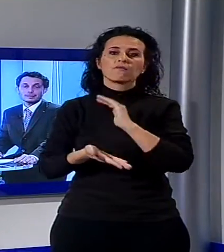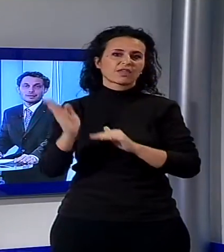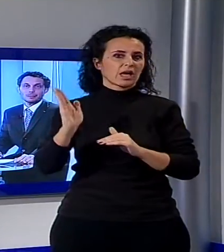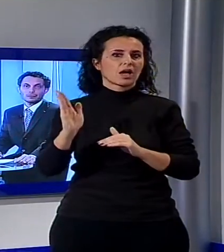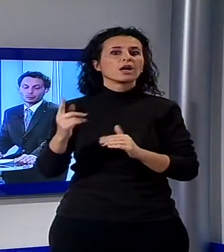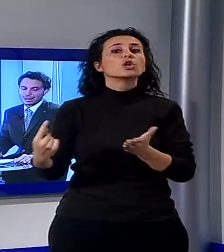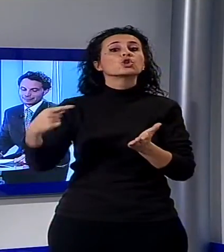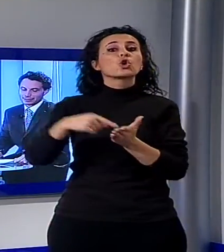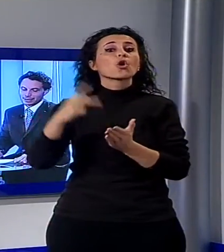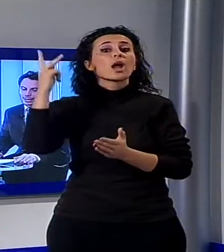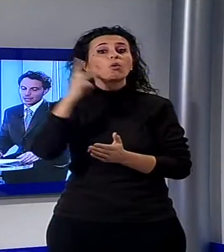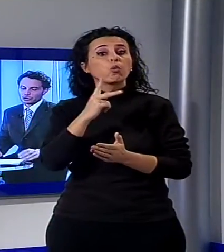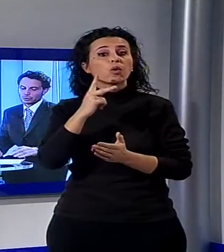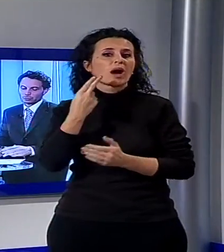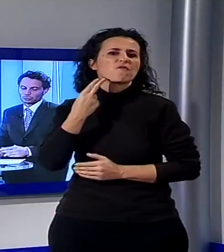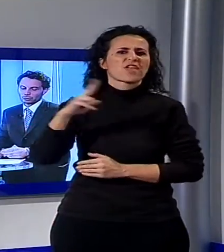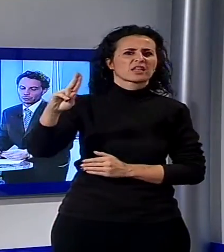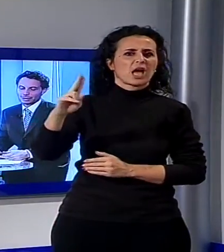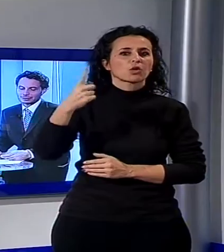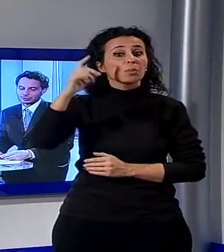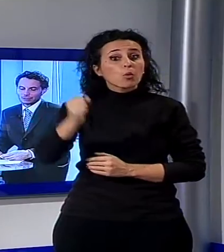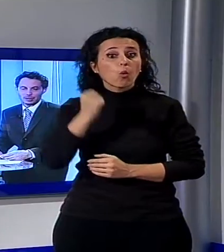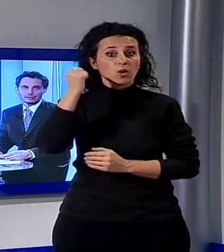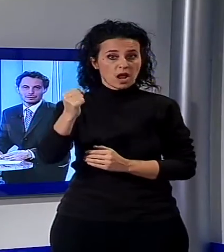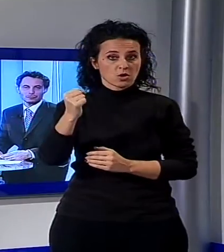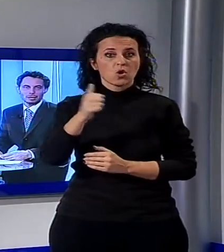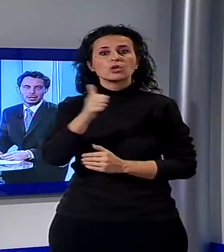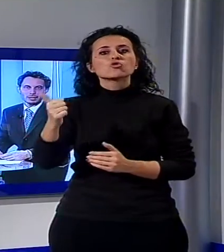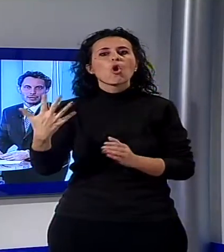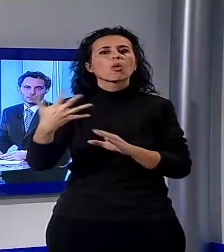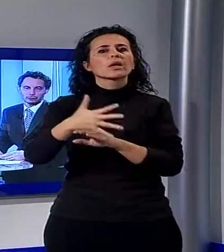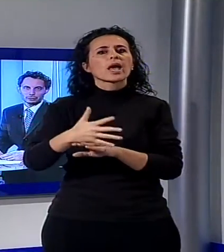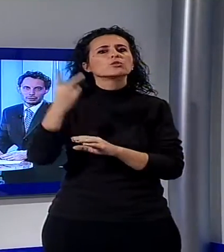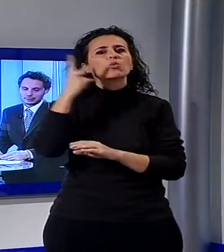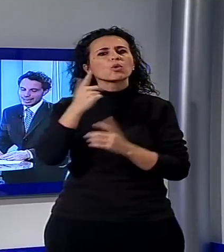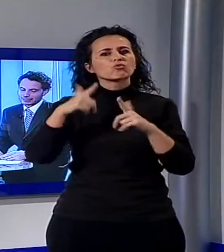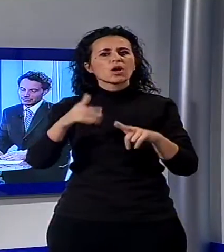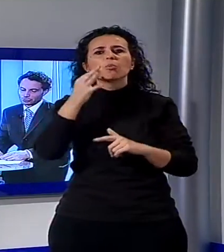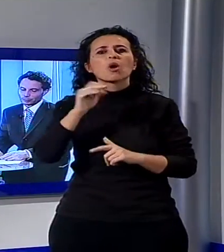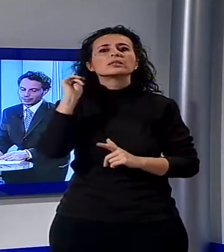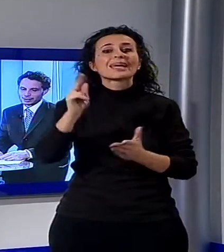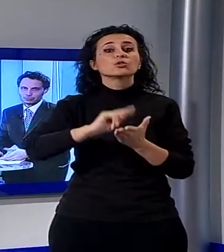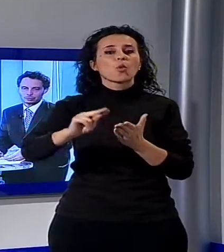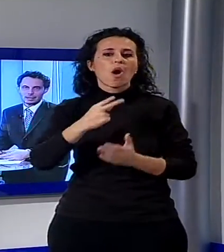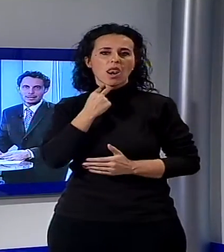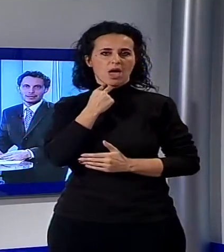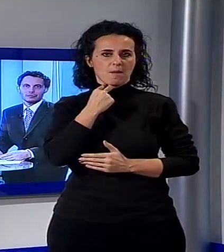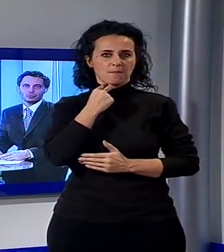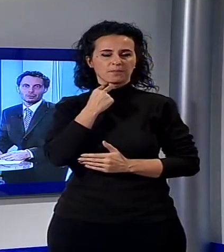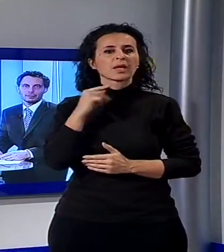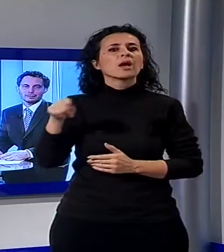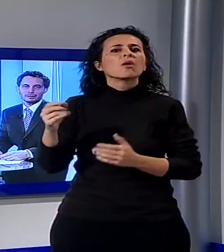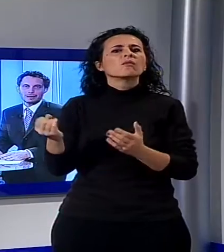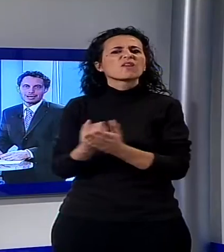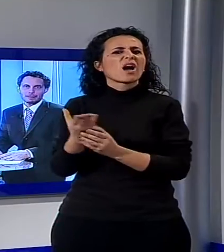esigenze scolastiche. I cinque sono accusati di una violenta aggressione nei confronti di altri giovani avvenuta nelle